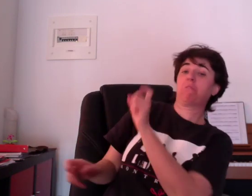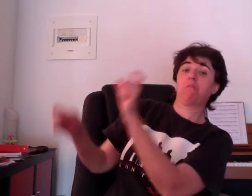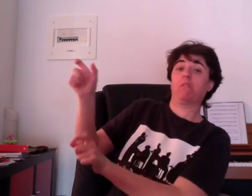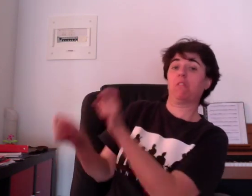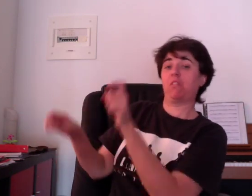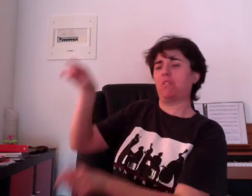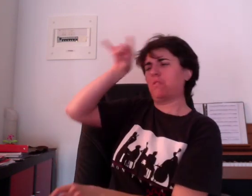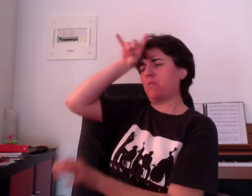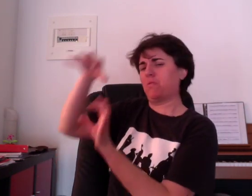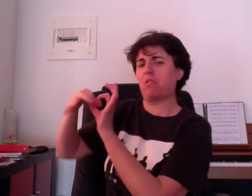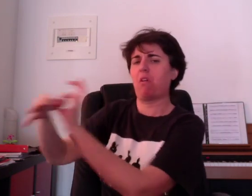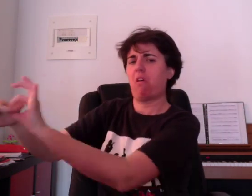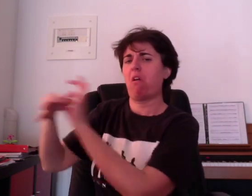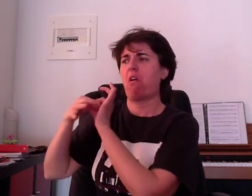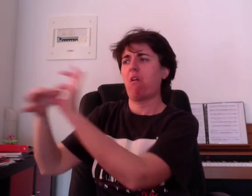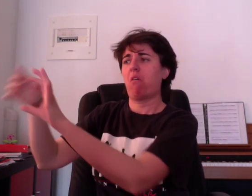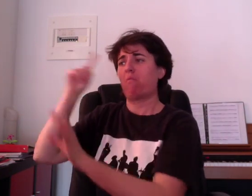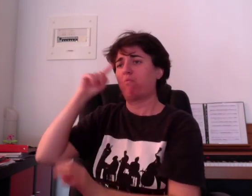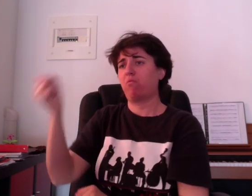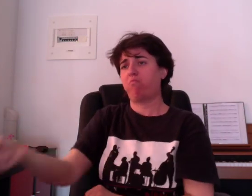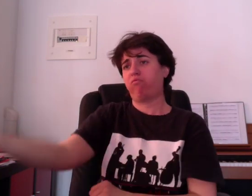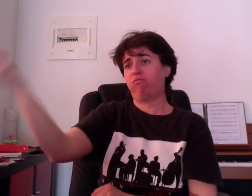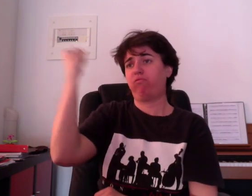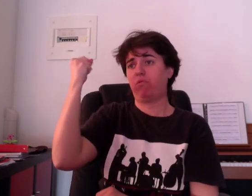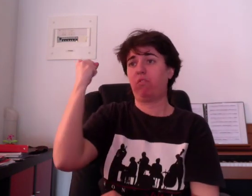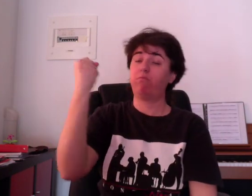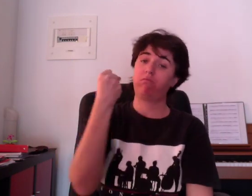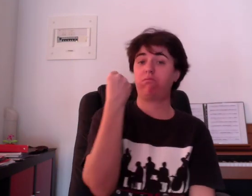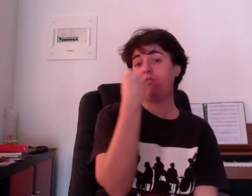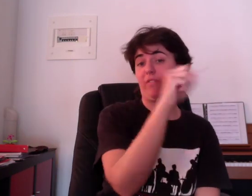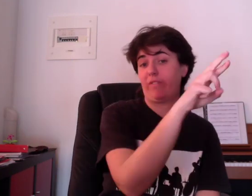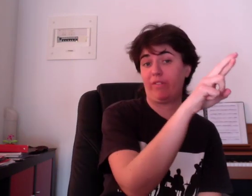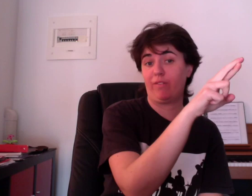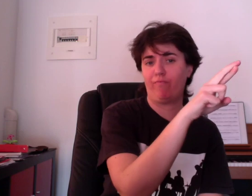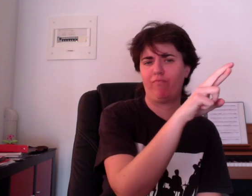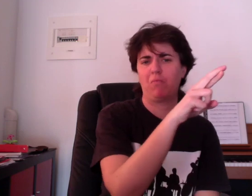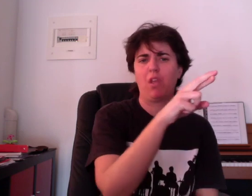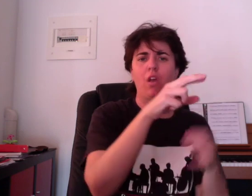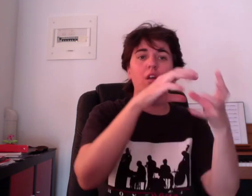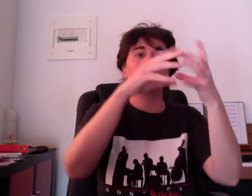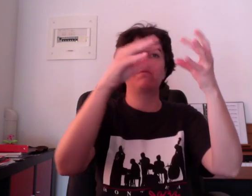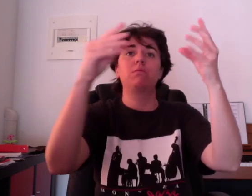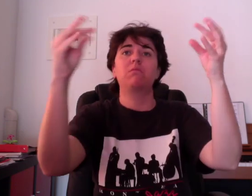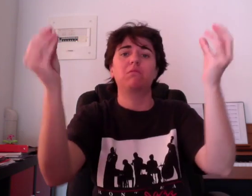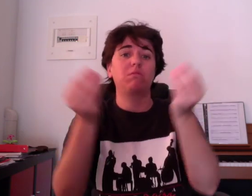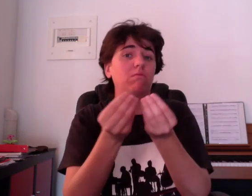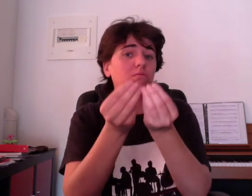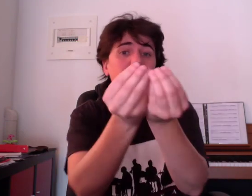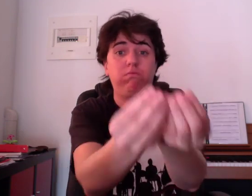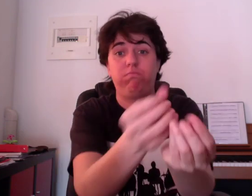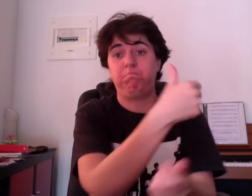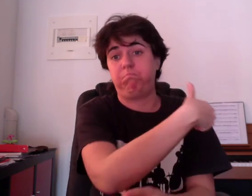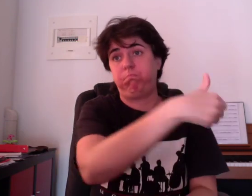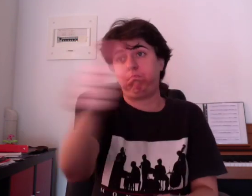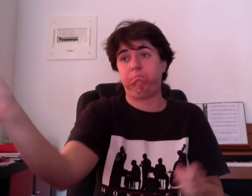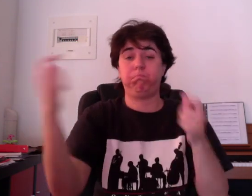'il y en aurait qui se donne Pour du pouvoir, pour de l'or Chacun sa passion des pro-descendants